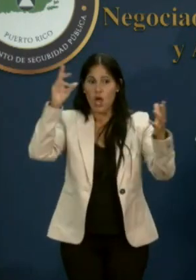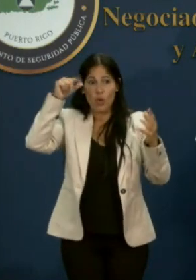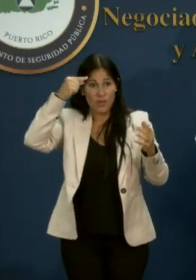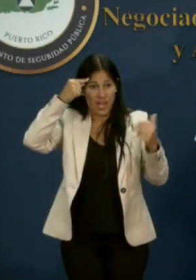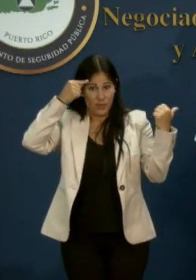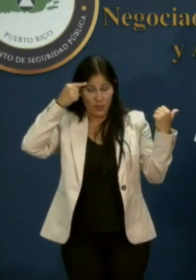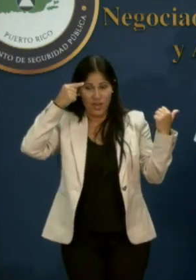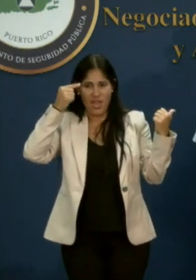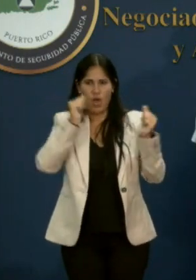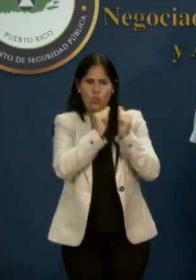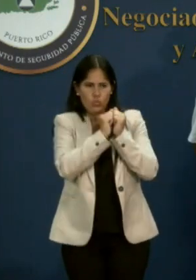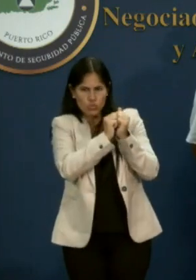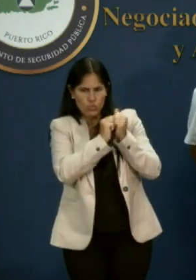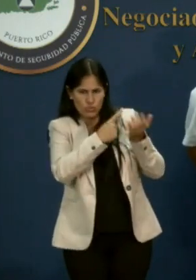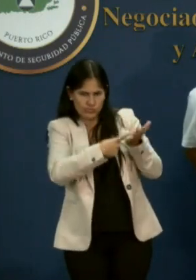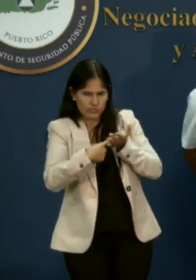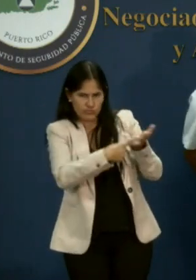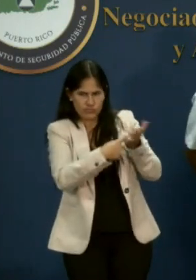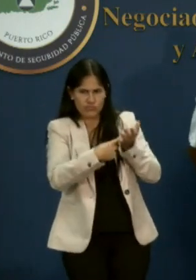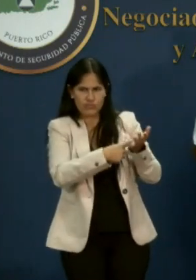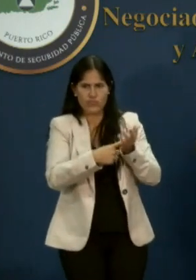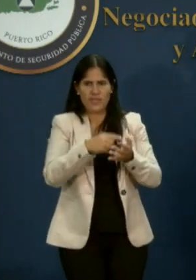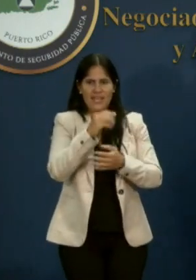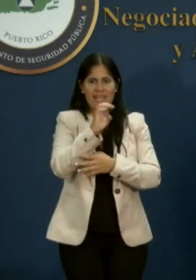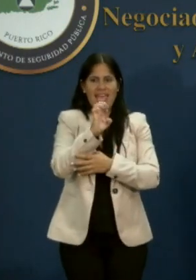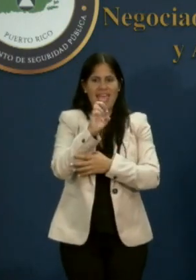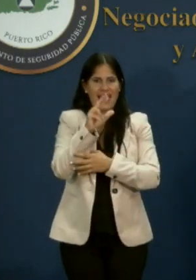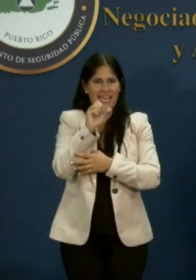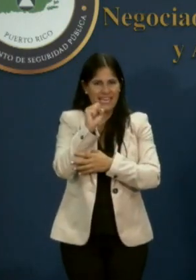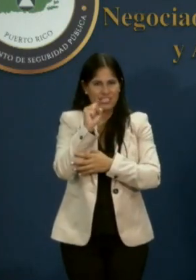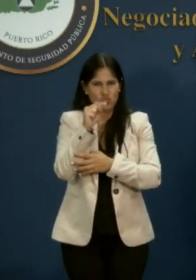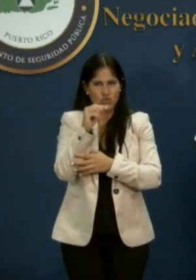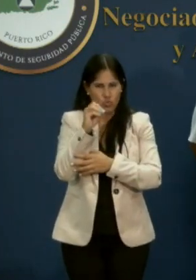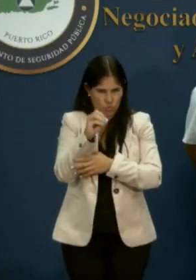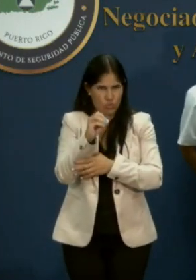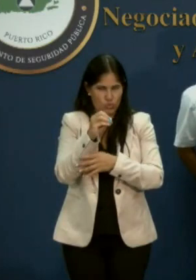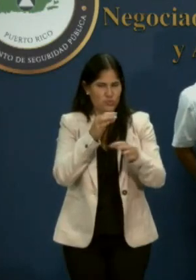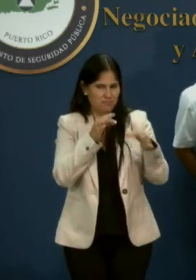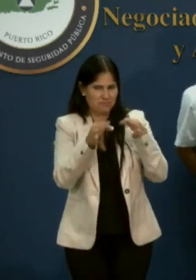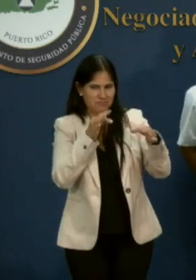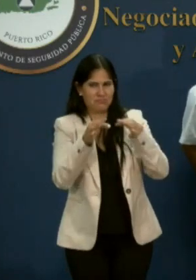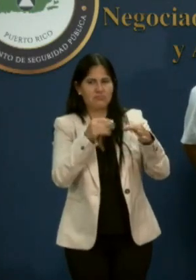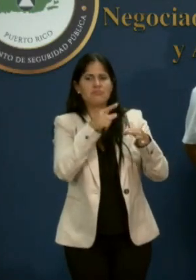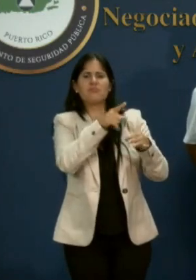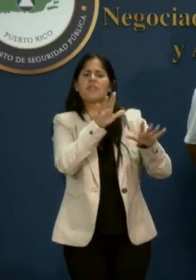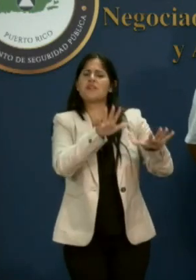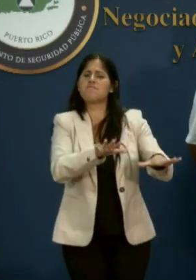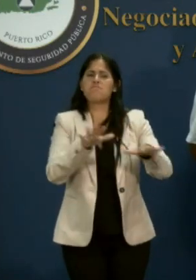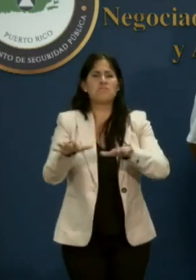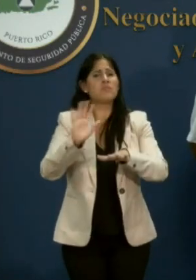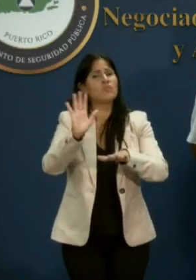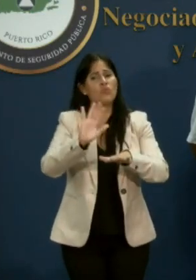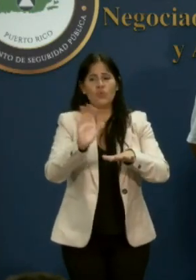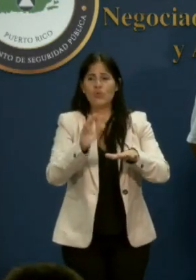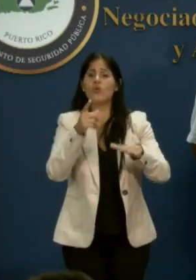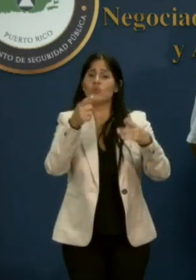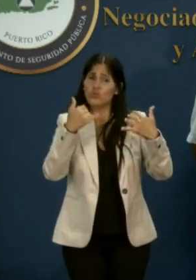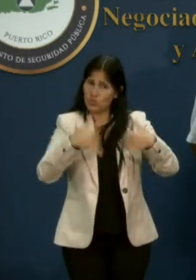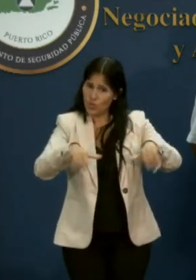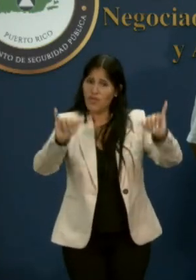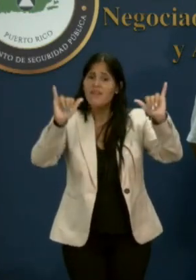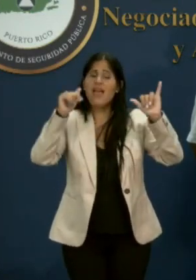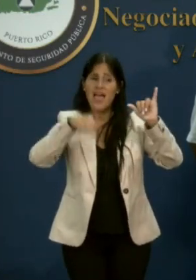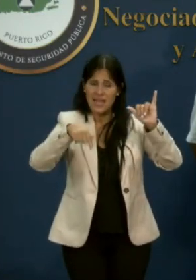con Ernesto Morales, como bien se mencionó. No bajemos la guardia. Todavía esto no ha pasado. Tenemos todavía eventos que